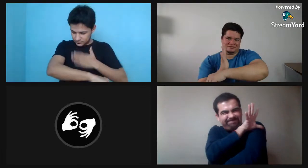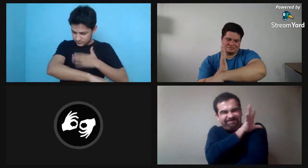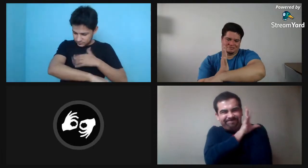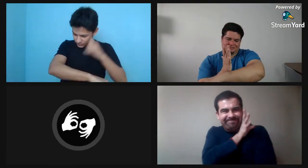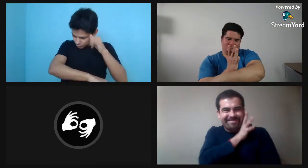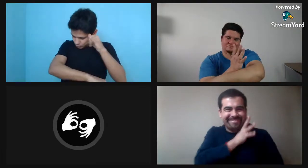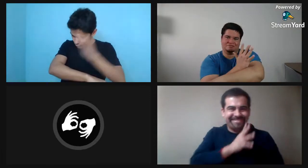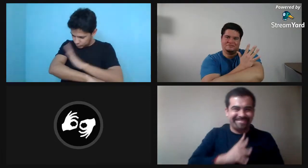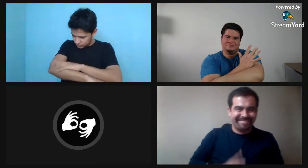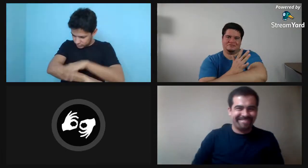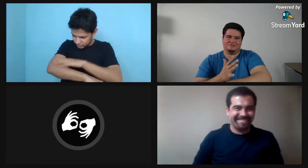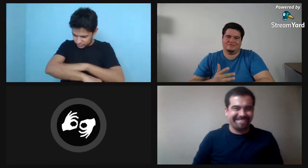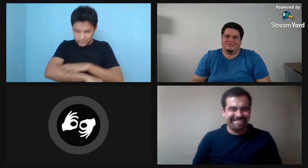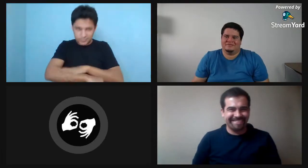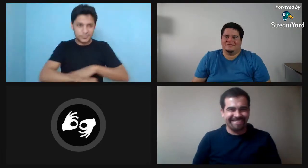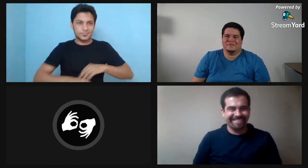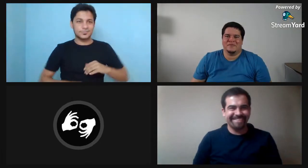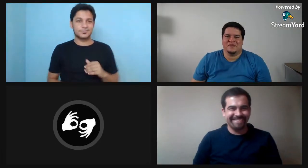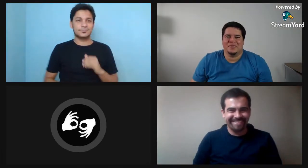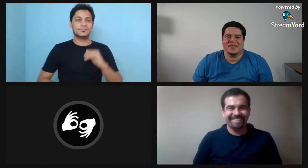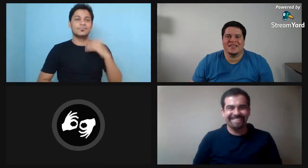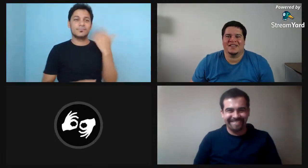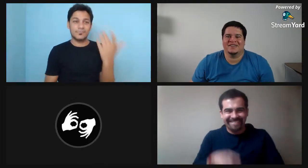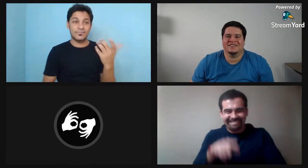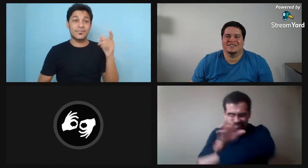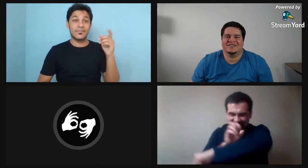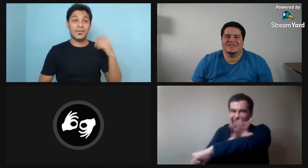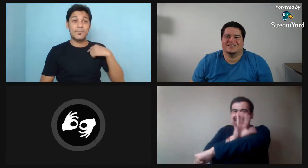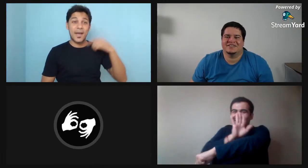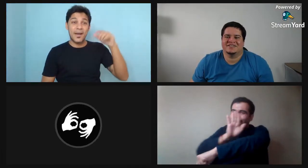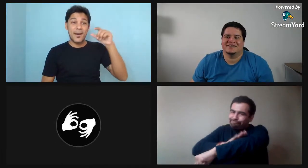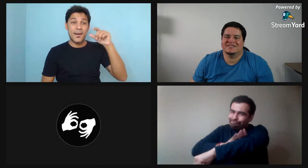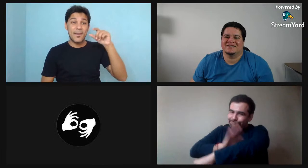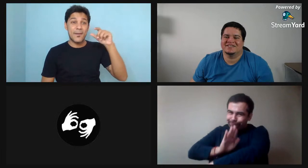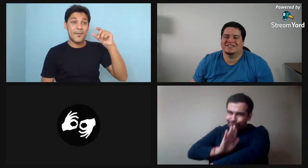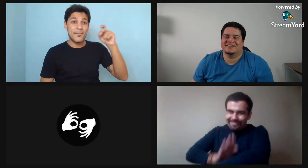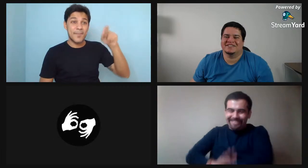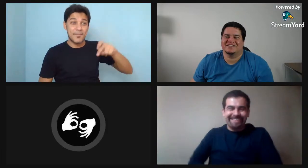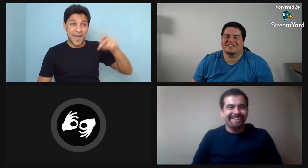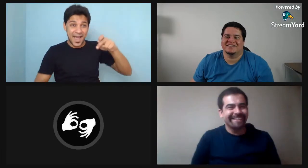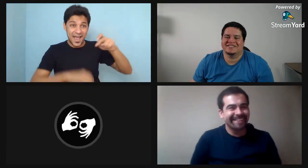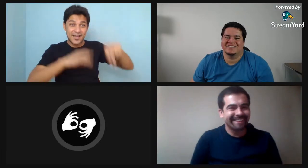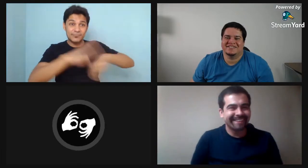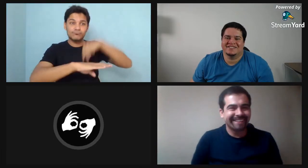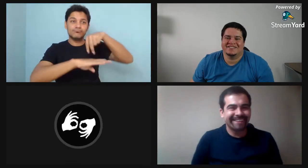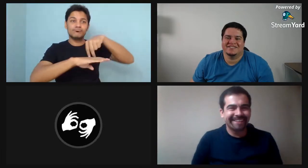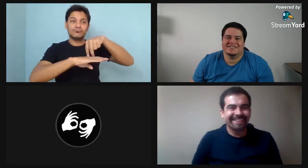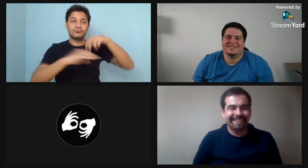compartía estas dramatizaciones y a mí me emocionaba mucho, me emocionaba mucho. Y yo me sentía muy emocionada.